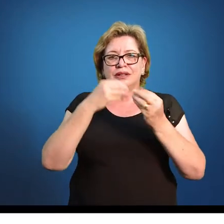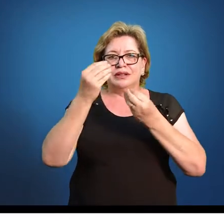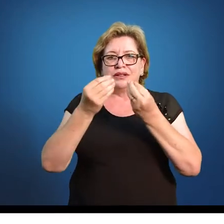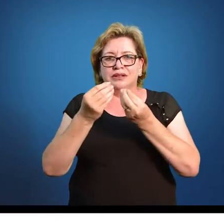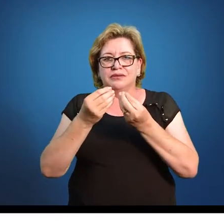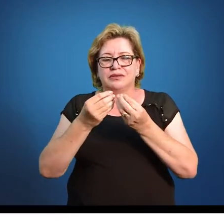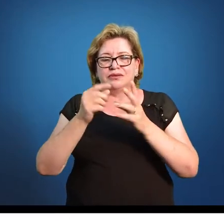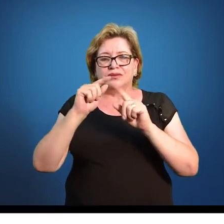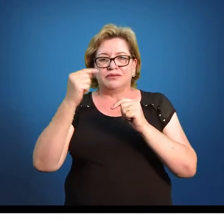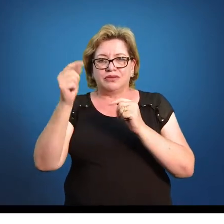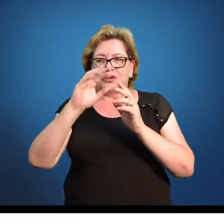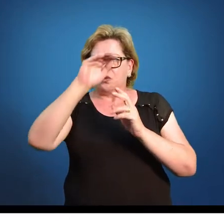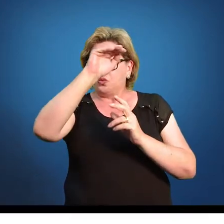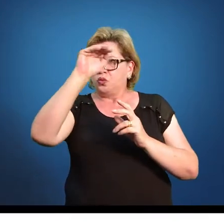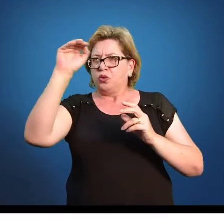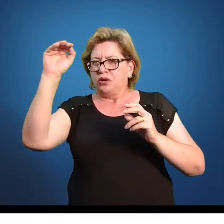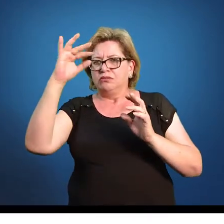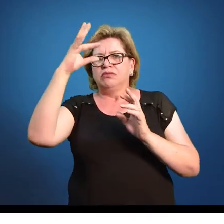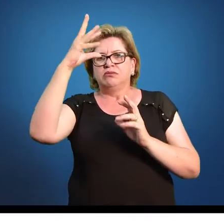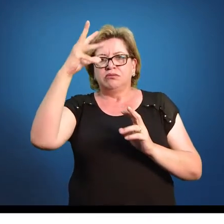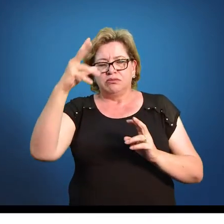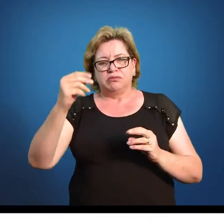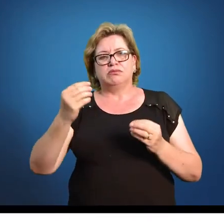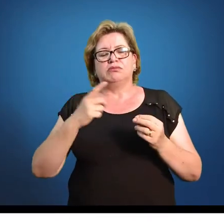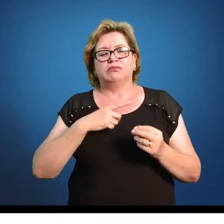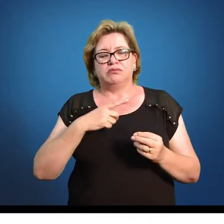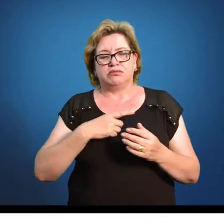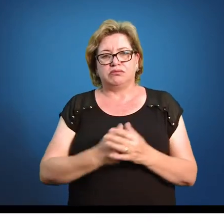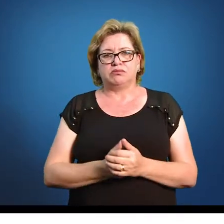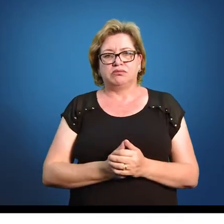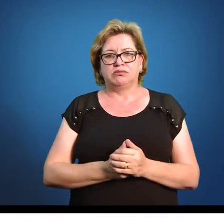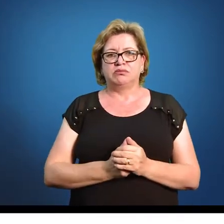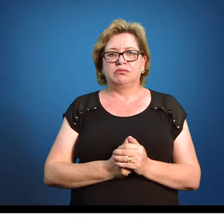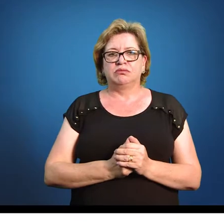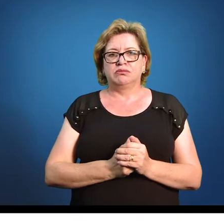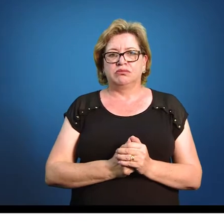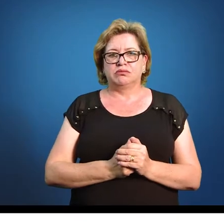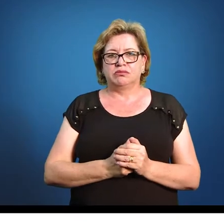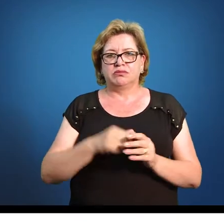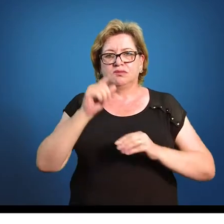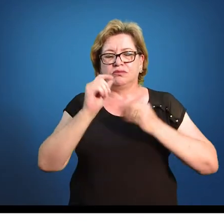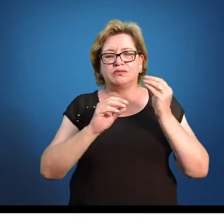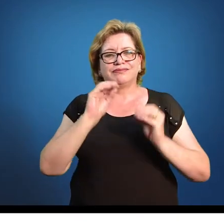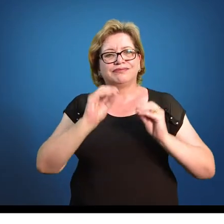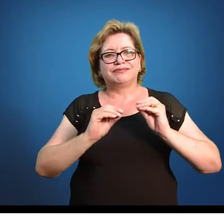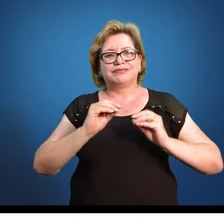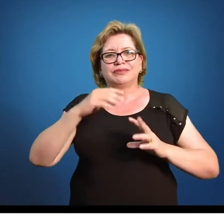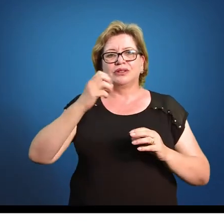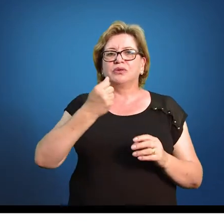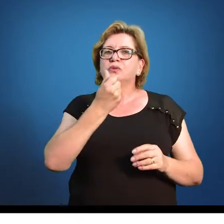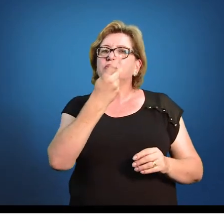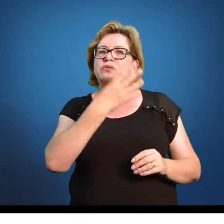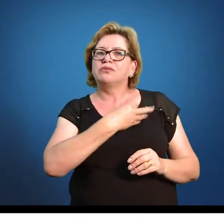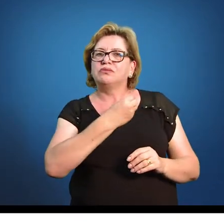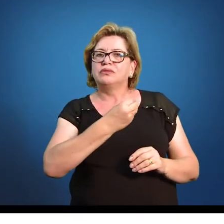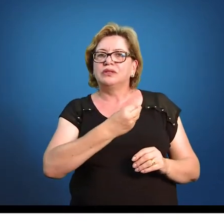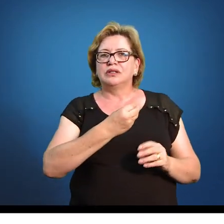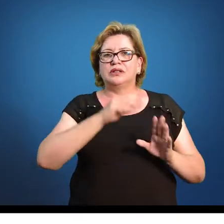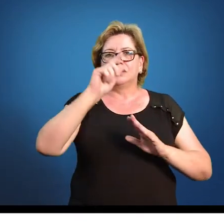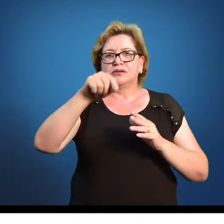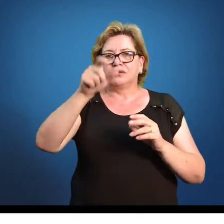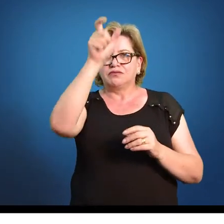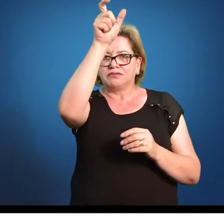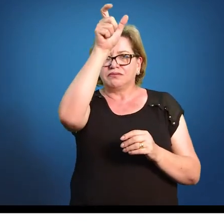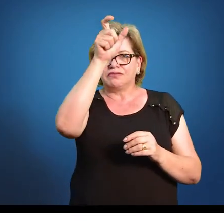referente a ela, todas as informações na sequência. Então, a nossa variável é o quê? O número de filhos. Então, a nossa